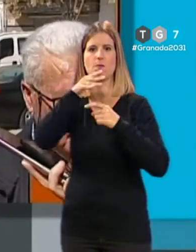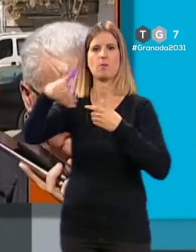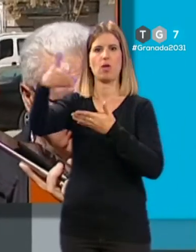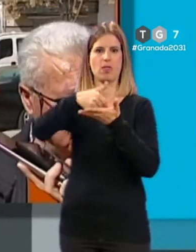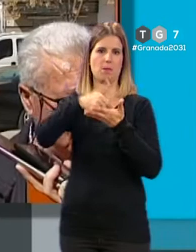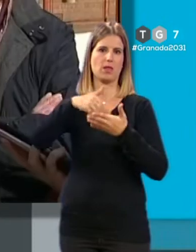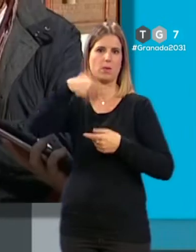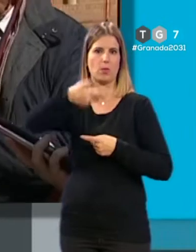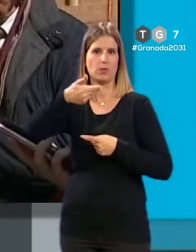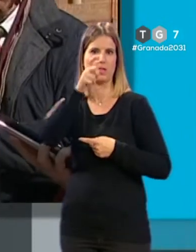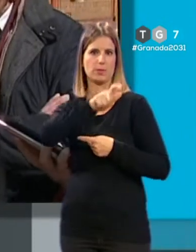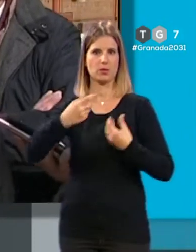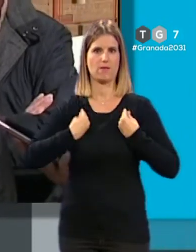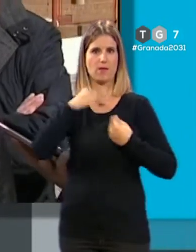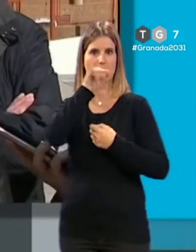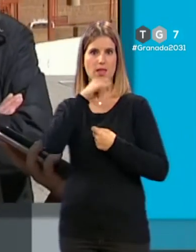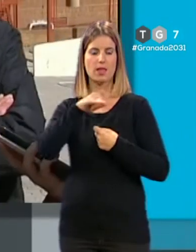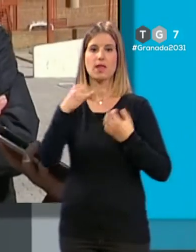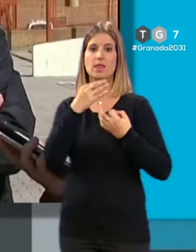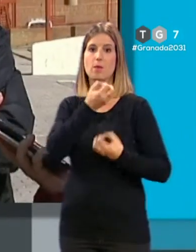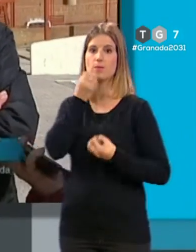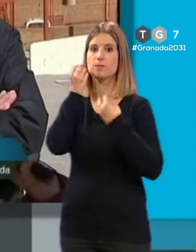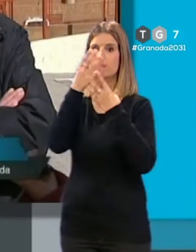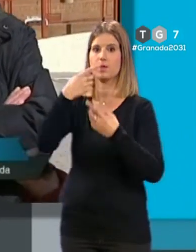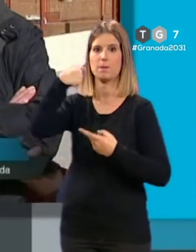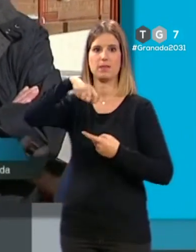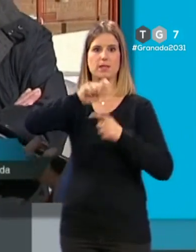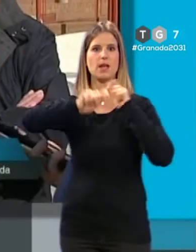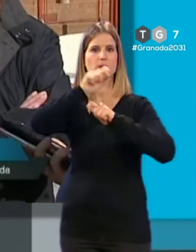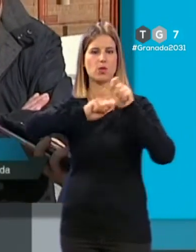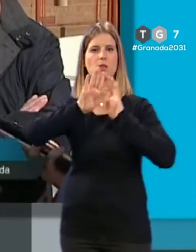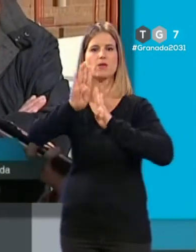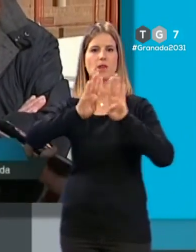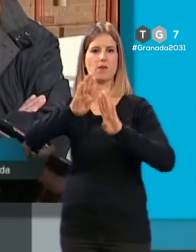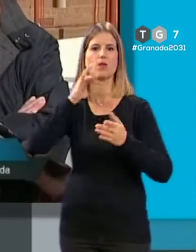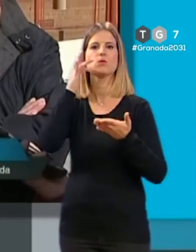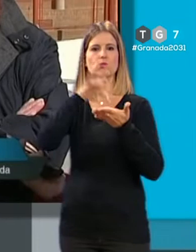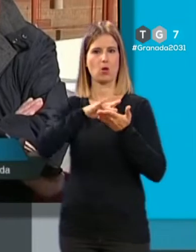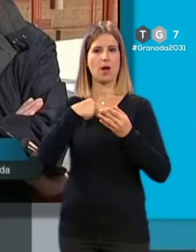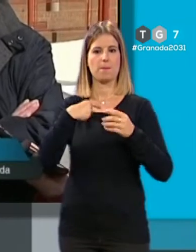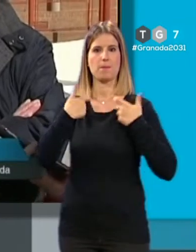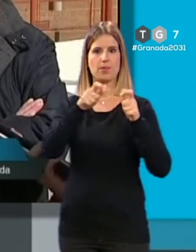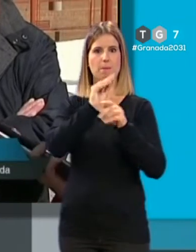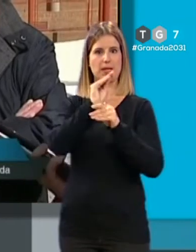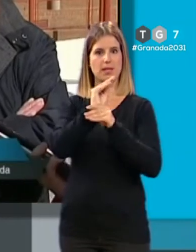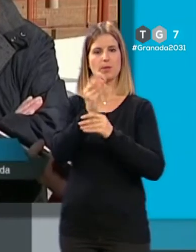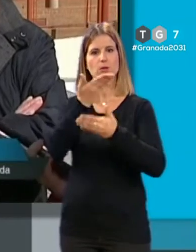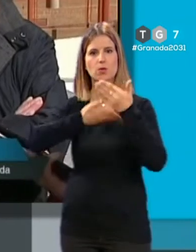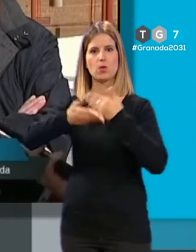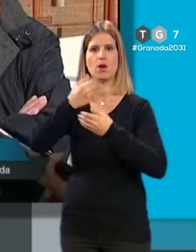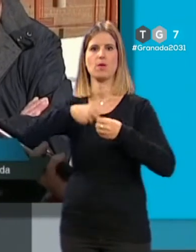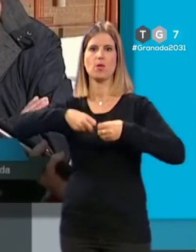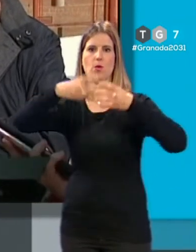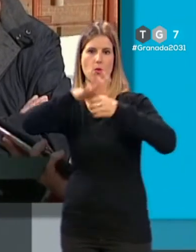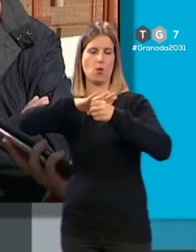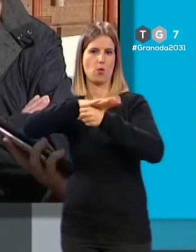importantes para los vecinos. Tengo que decirle al presidente de la Asociación de Vecinos que efectivamente desde mantenimiento, junto con la colaboración de Urbanismo,